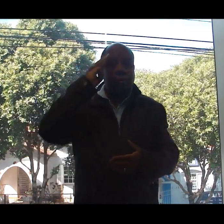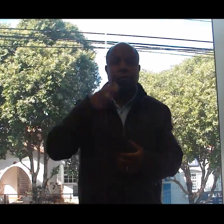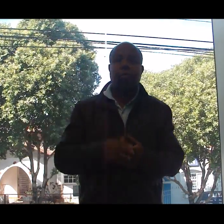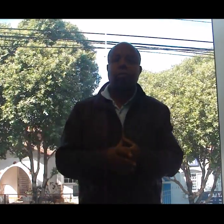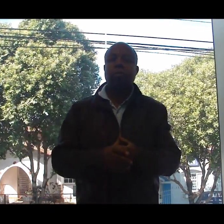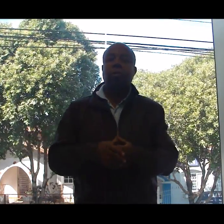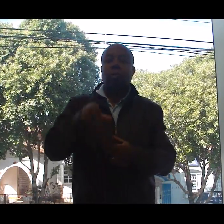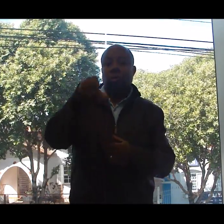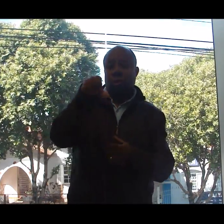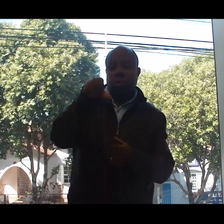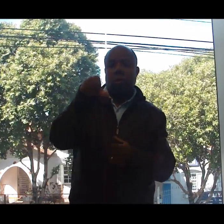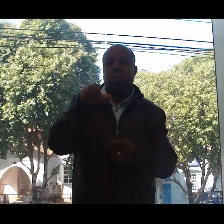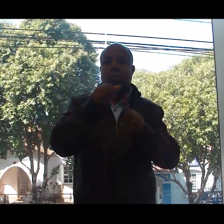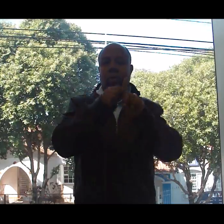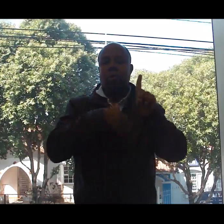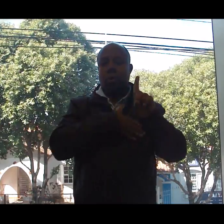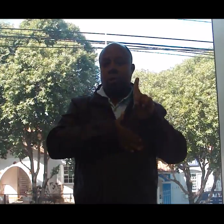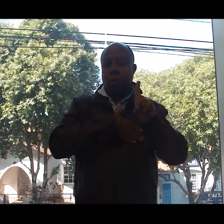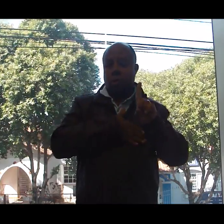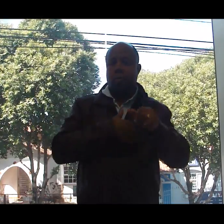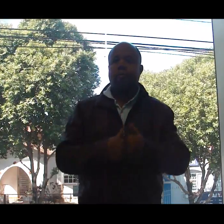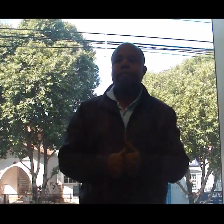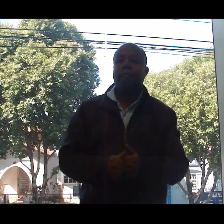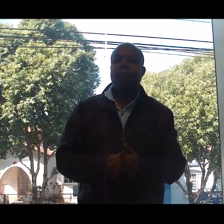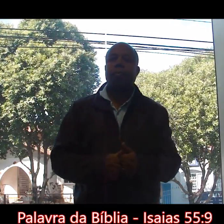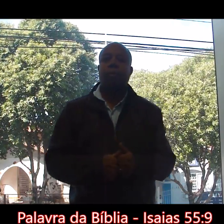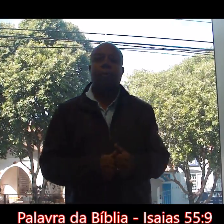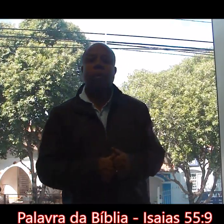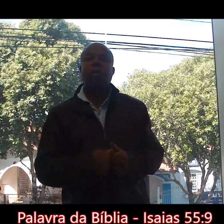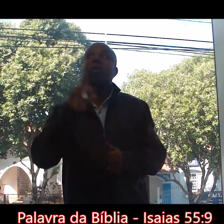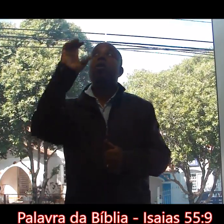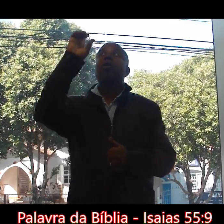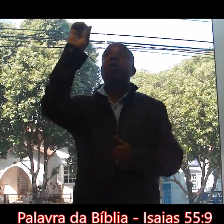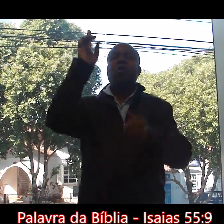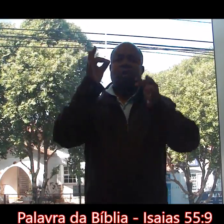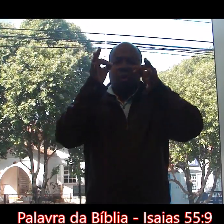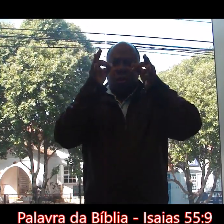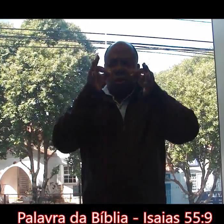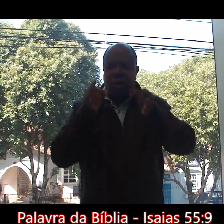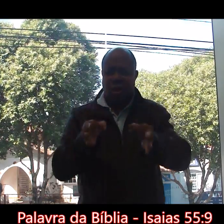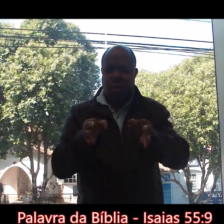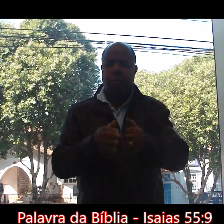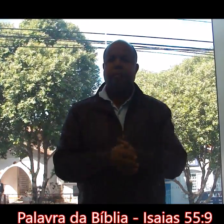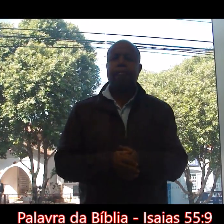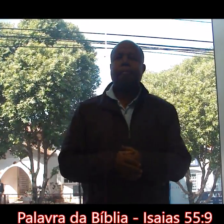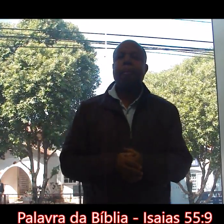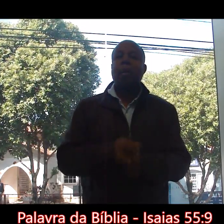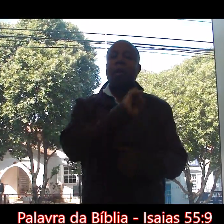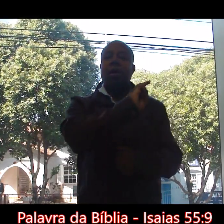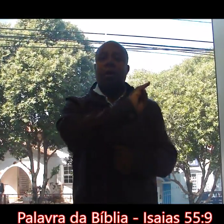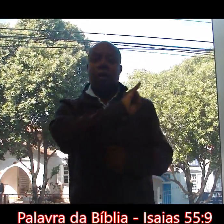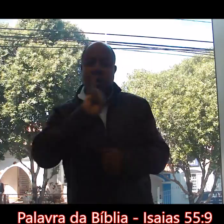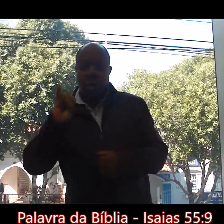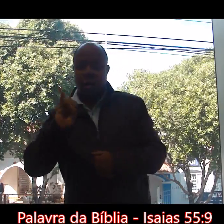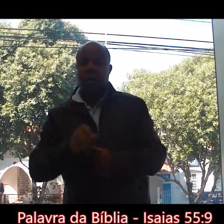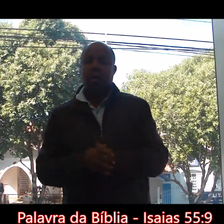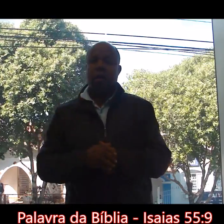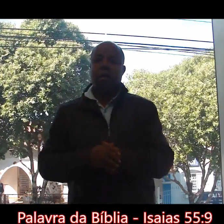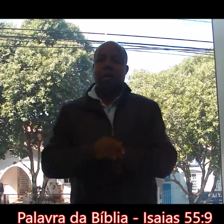Isaías capítulo 55 versículo 9 temos esta passagem Assim como os céus são mais altos do que a